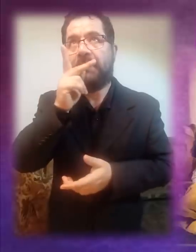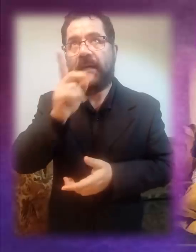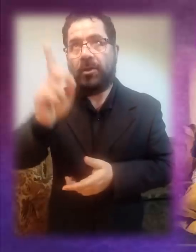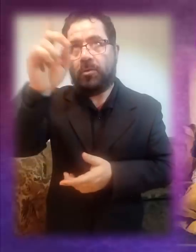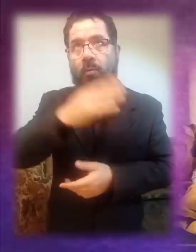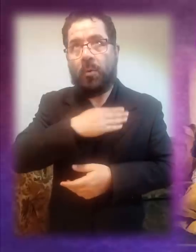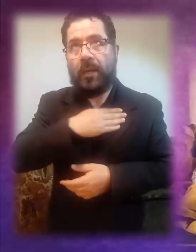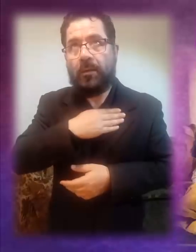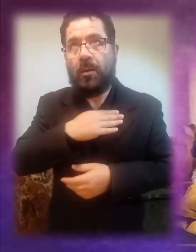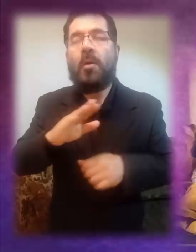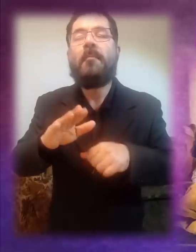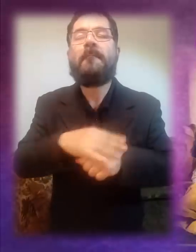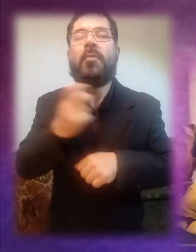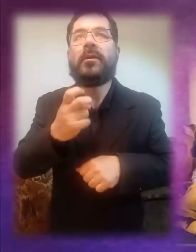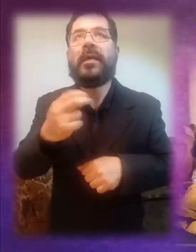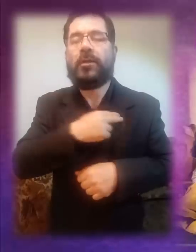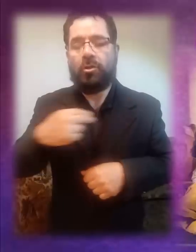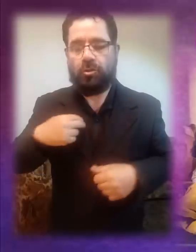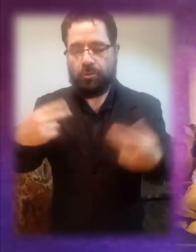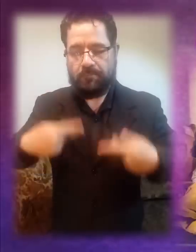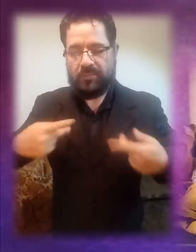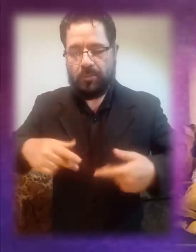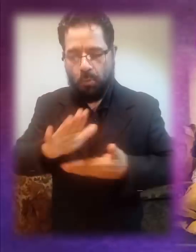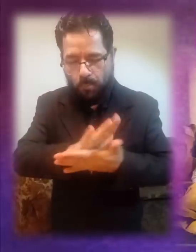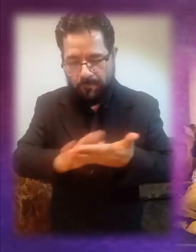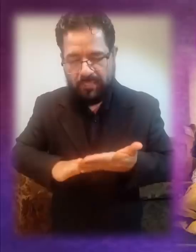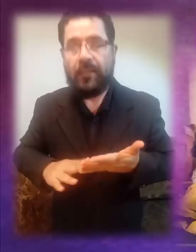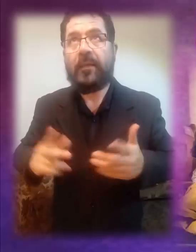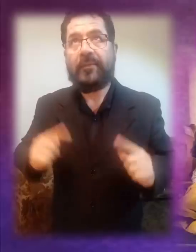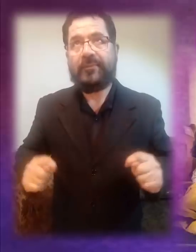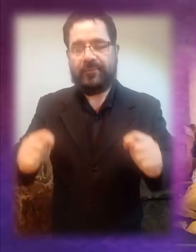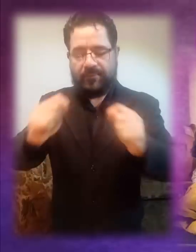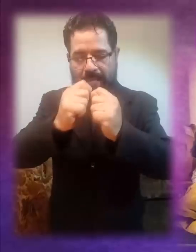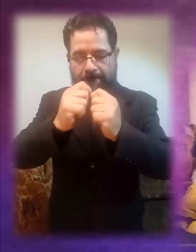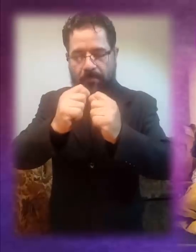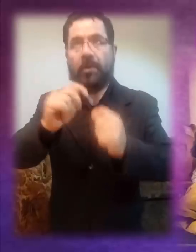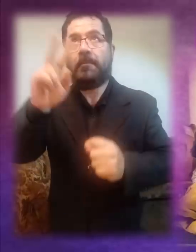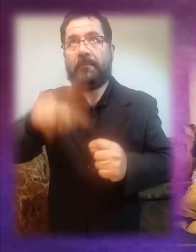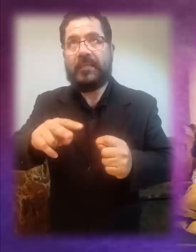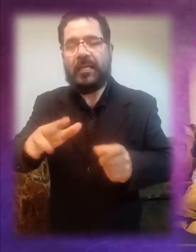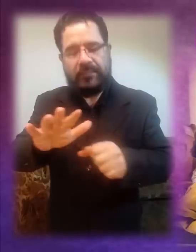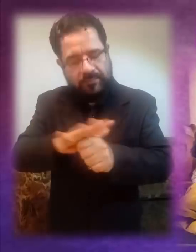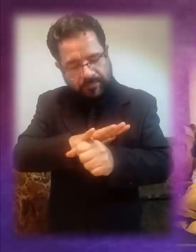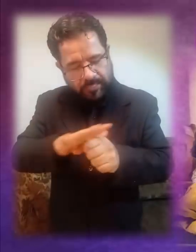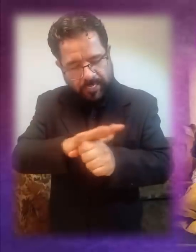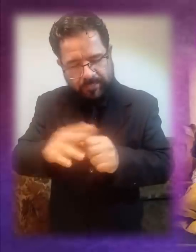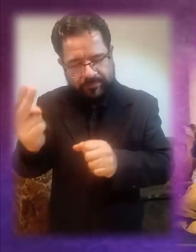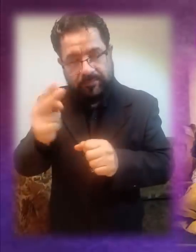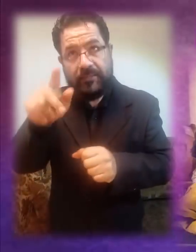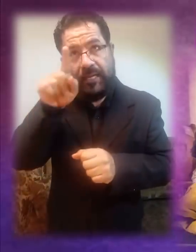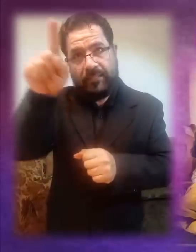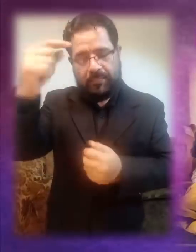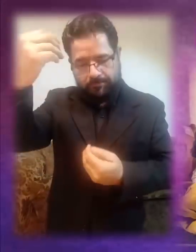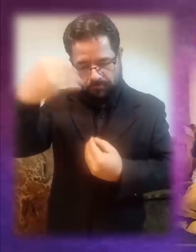Gracias, Padre bueno, por hacer de nuestra humilde persona un templo que se llena de tu